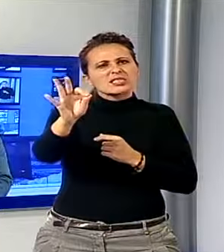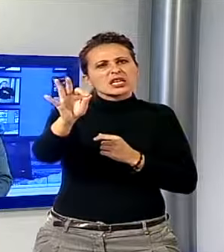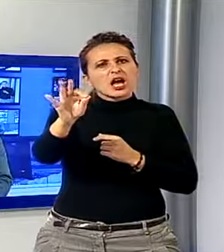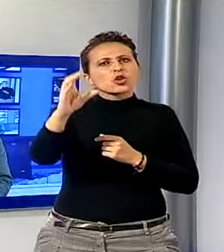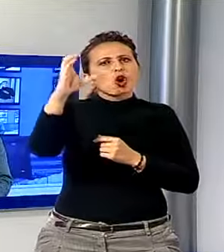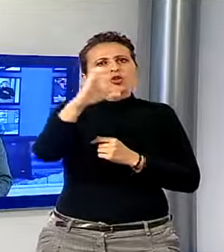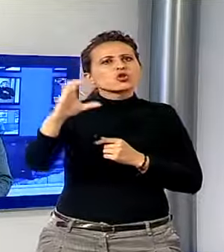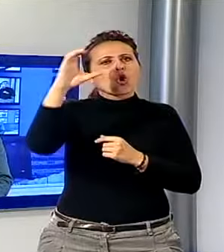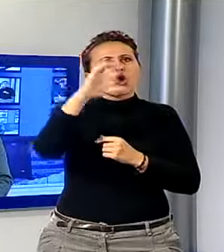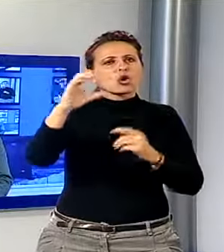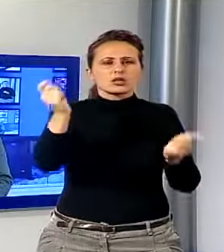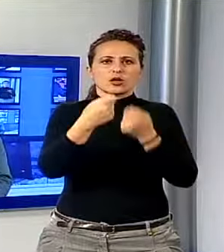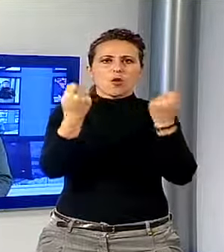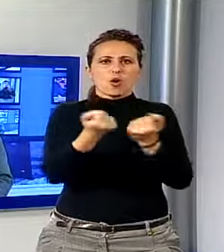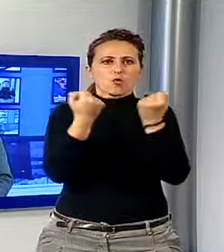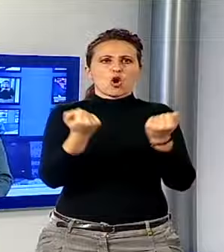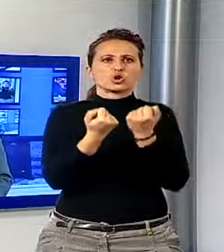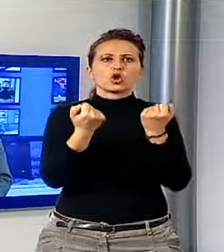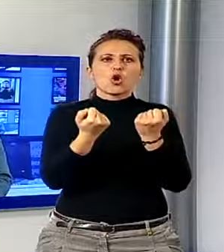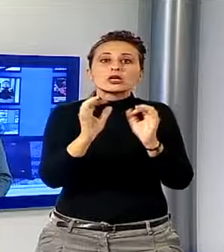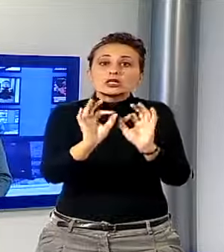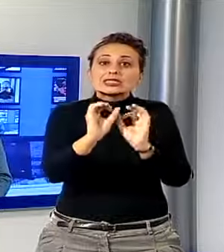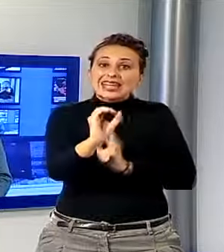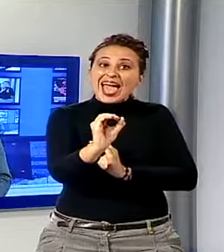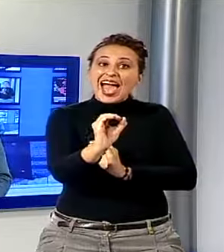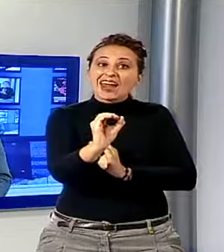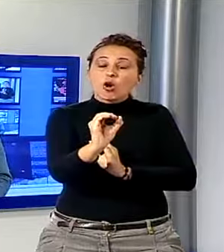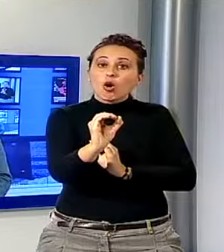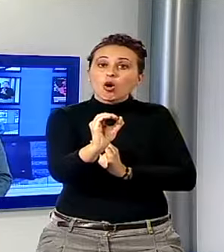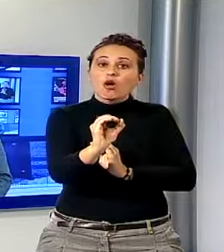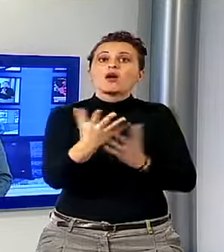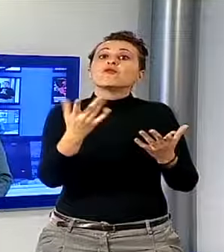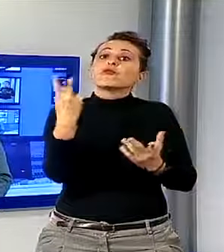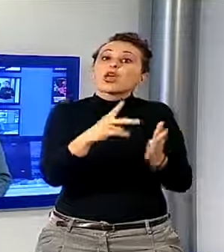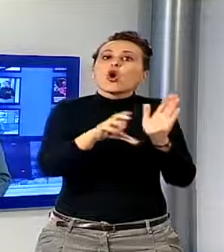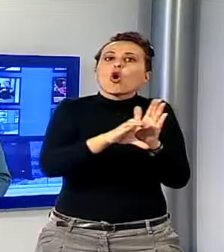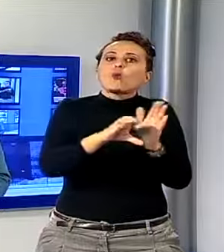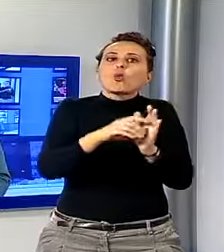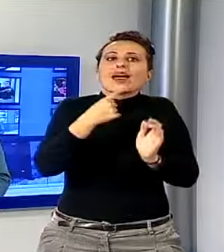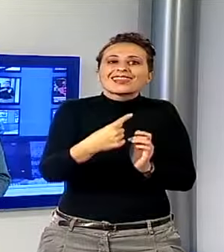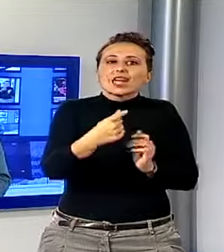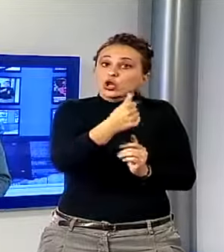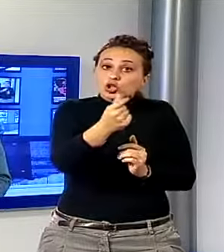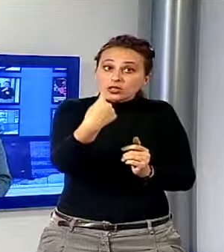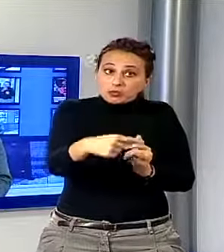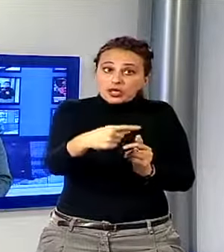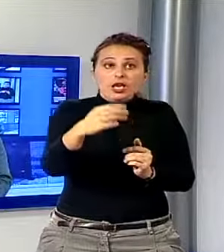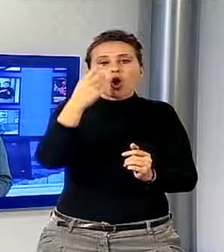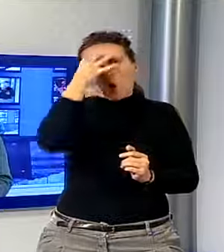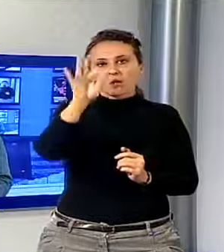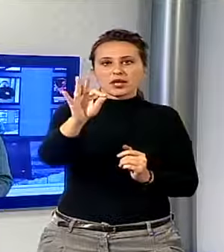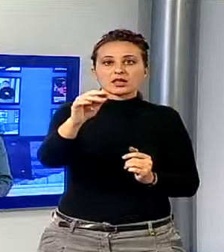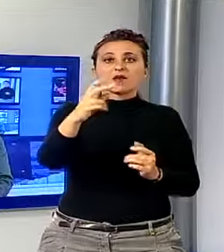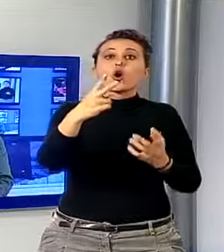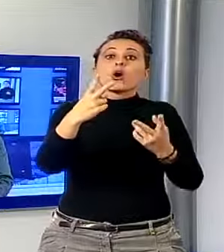iniziative di promozione turistica, nonostante che il comune avesse detto che si sarebbe trattato di una tassa di